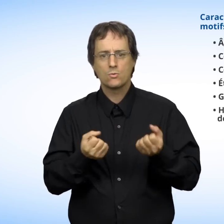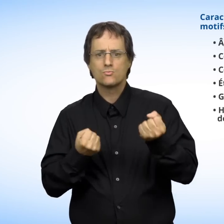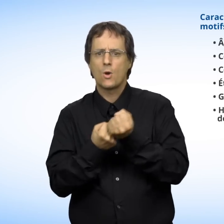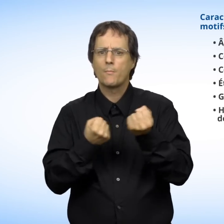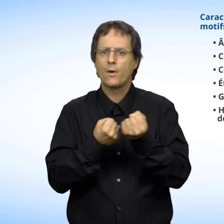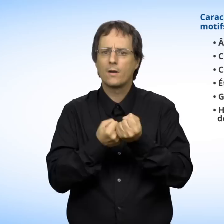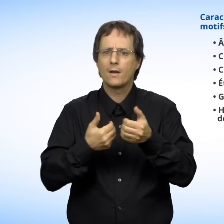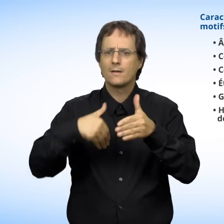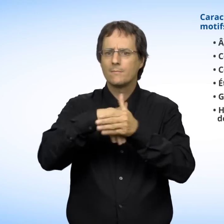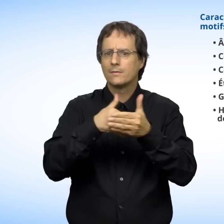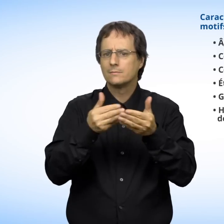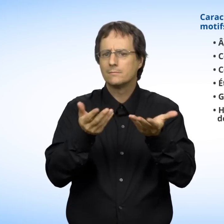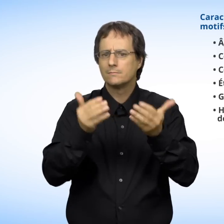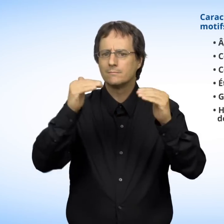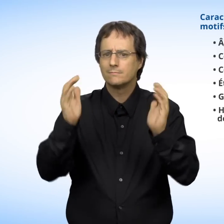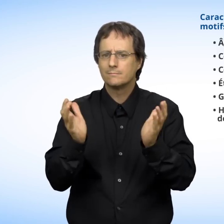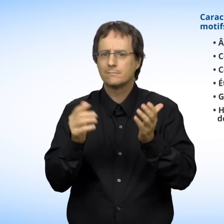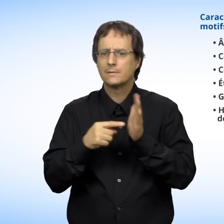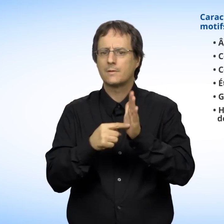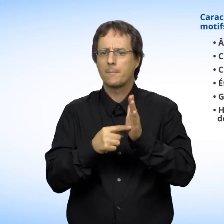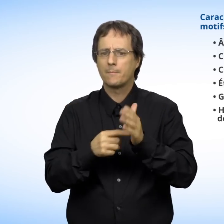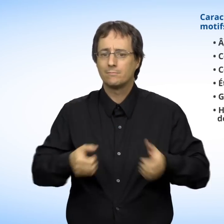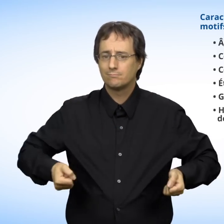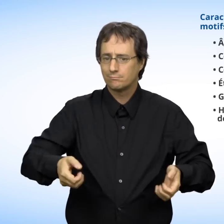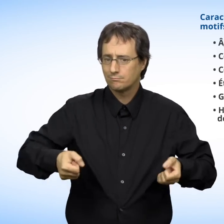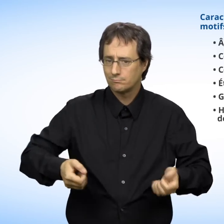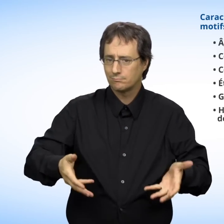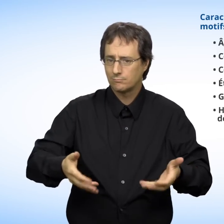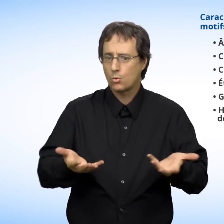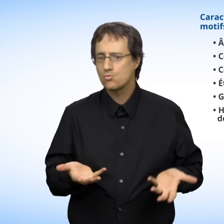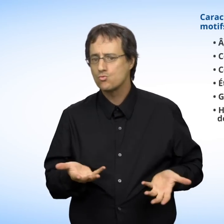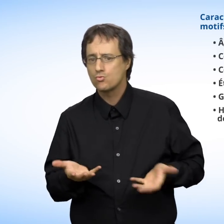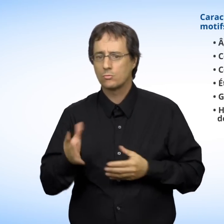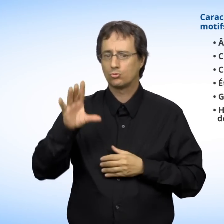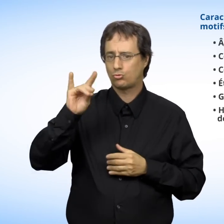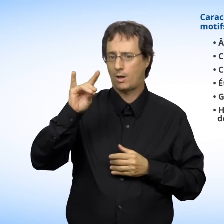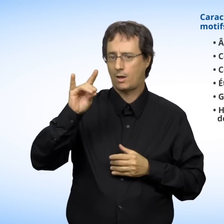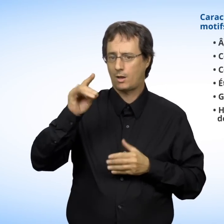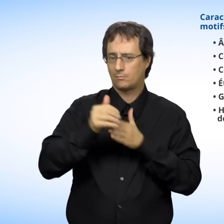Handicap Handicap moyen de pallier le handicap Fauteuil roulant Chien guide